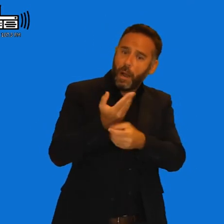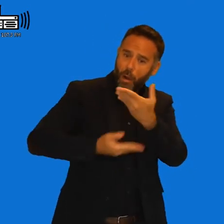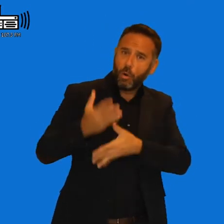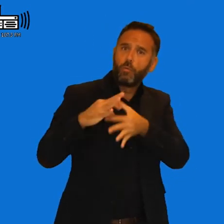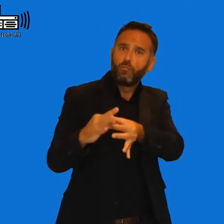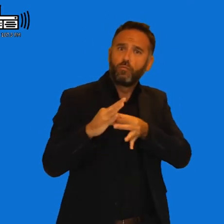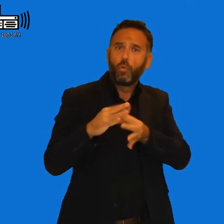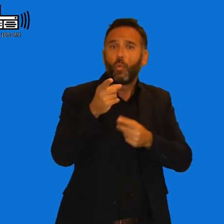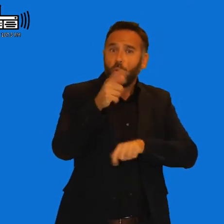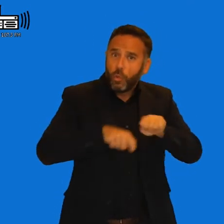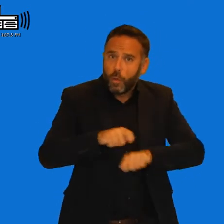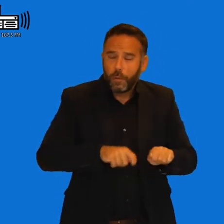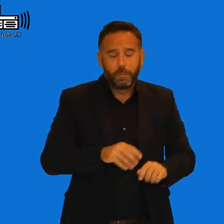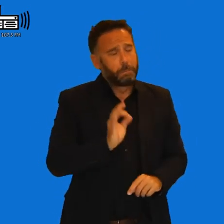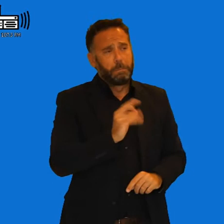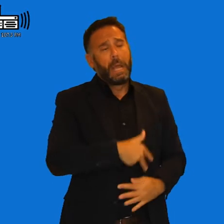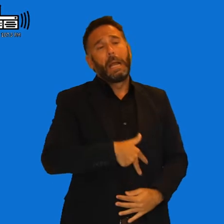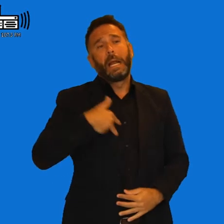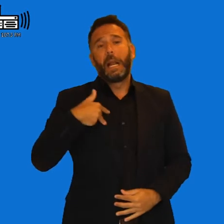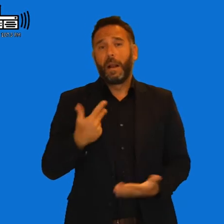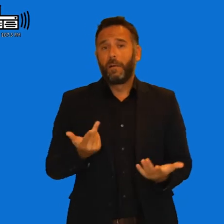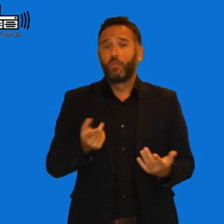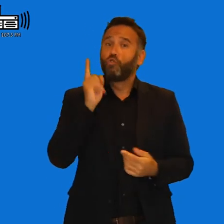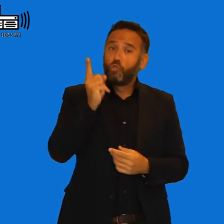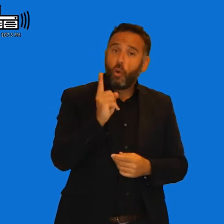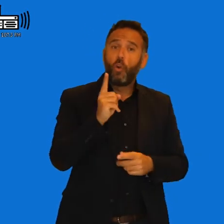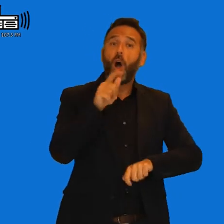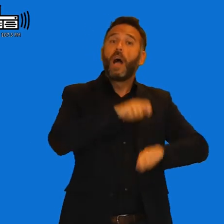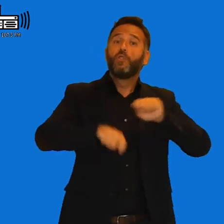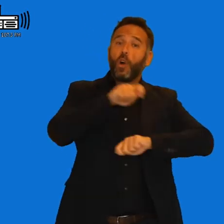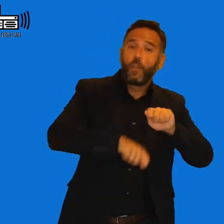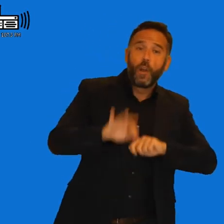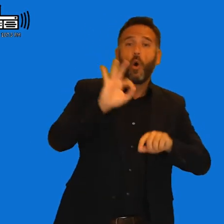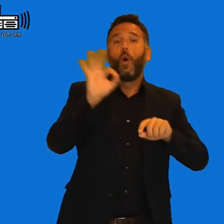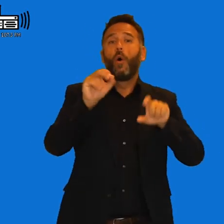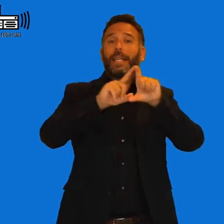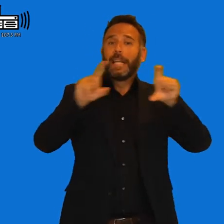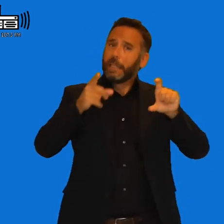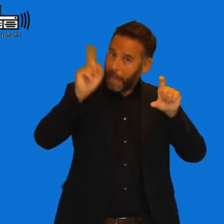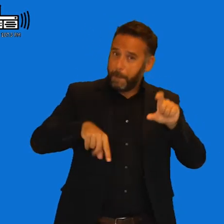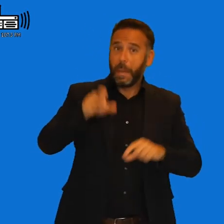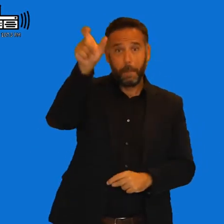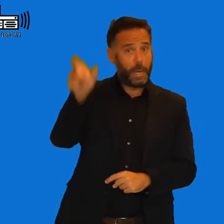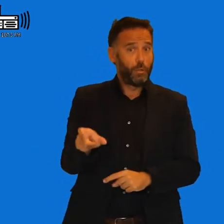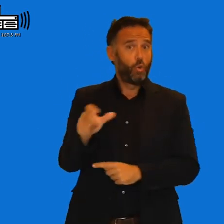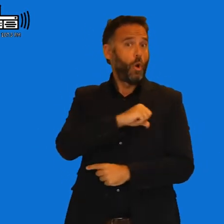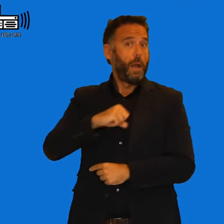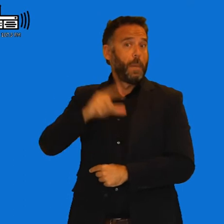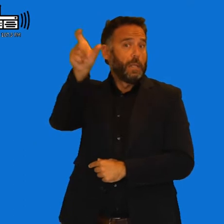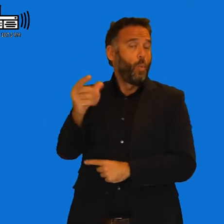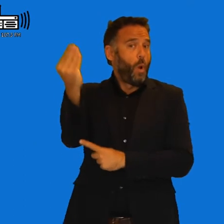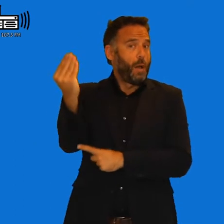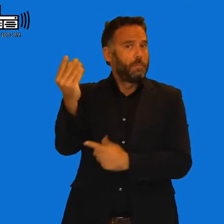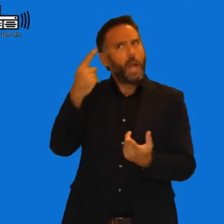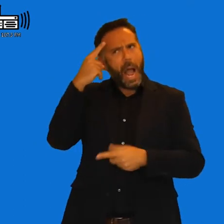por qué? generalmente no solo son asociaciones o son entidades ¿No? También son personas anónimas ¿No? Sí.